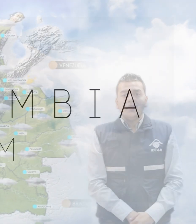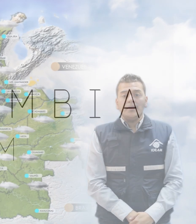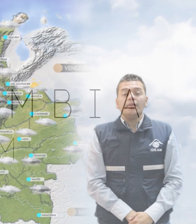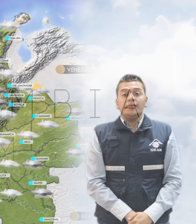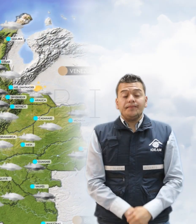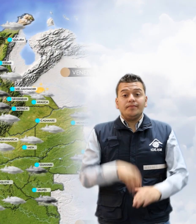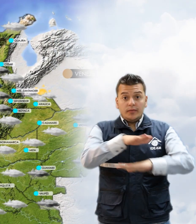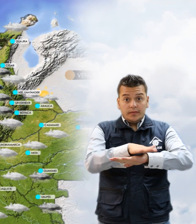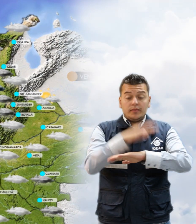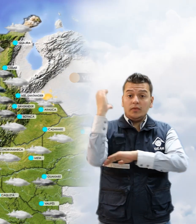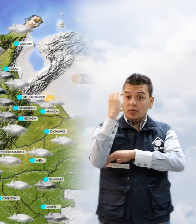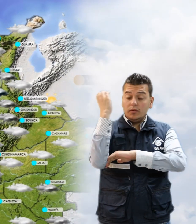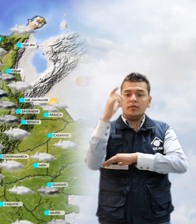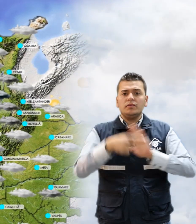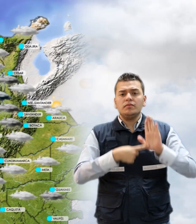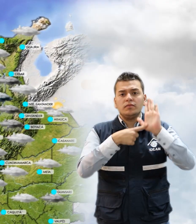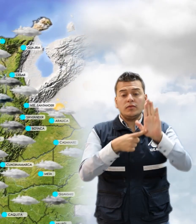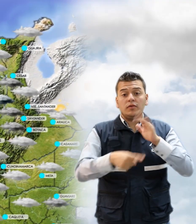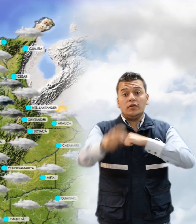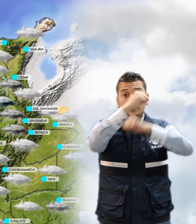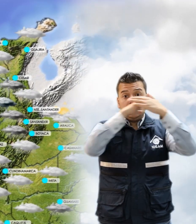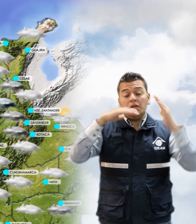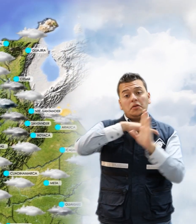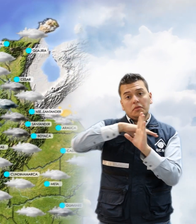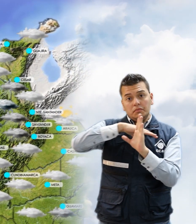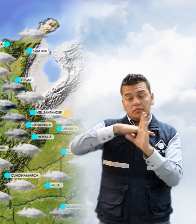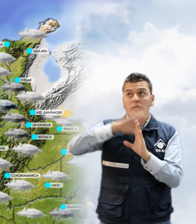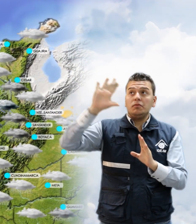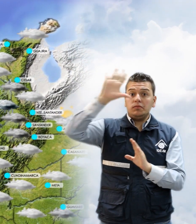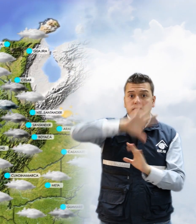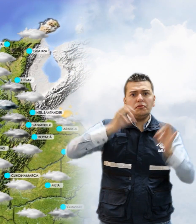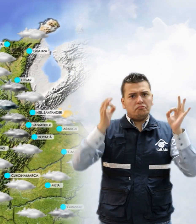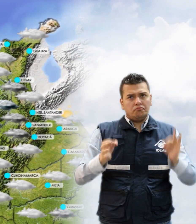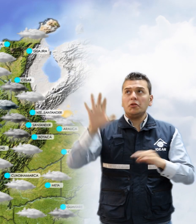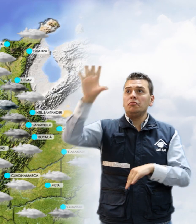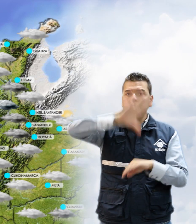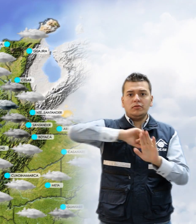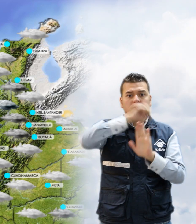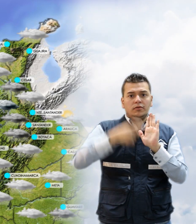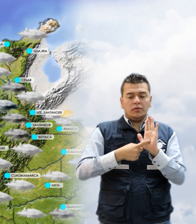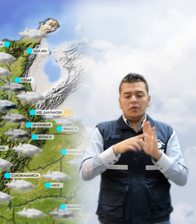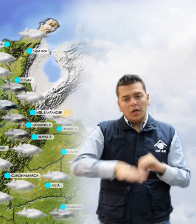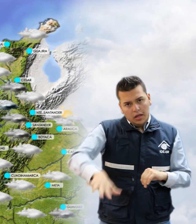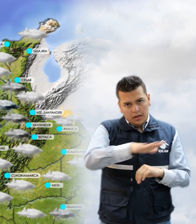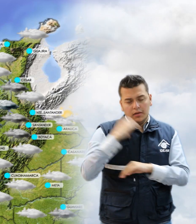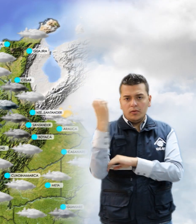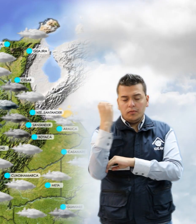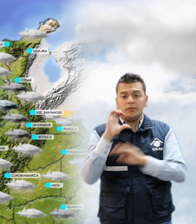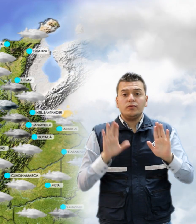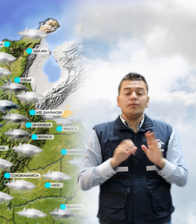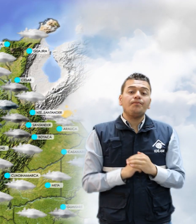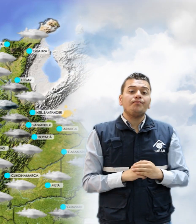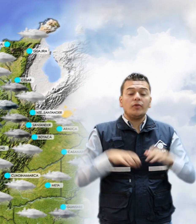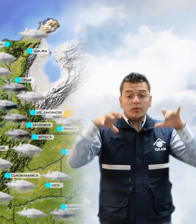En horas de la tarde prevalecerán las condiciones de cielo entre parcialmente cubierto y cubierto a lo largo del territorio nacional. Se presentarán